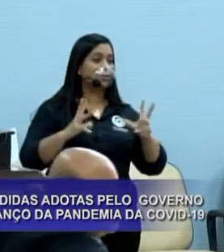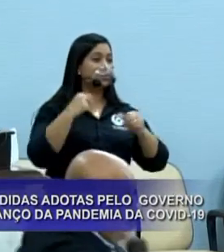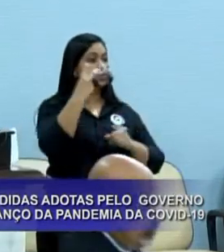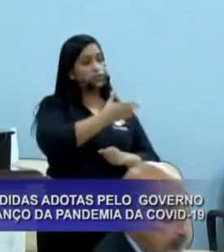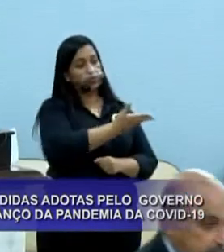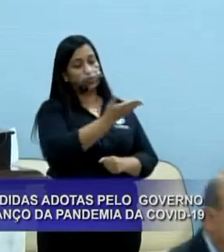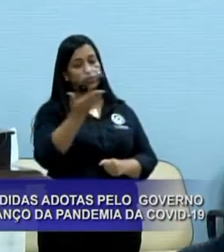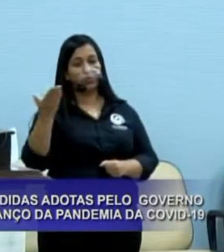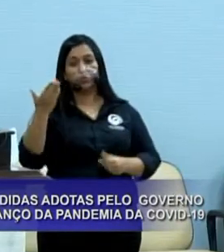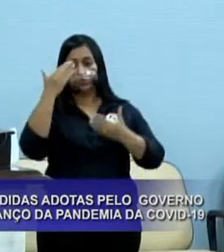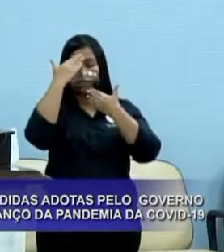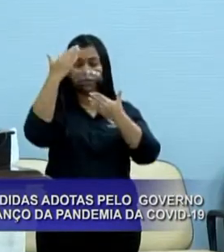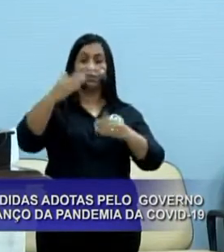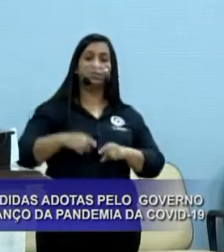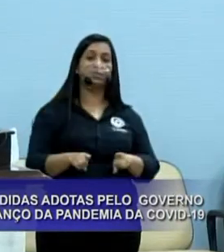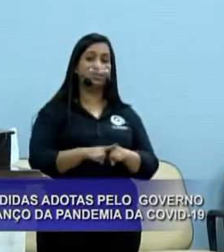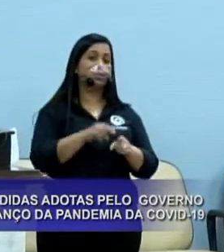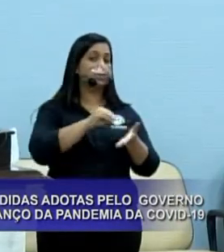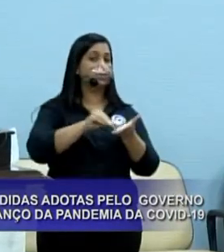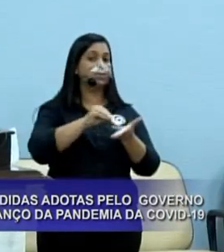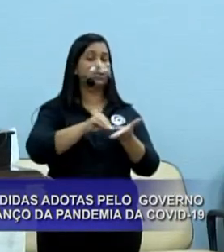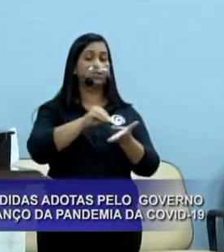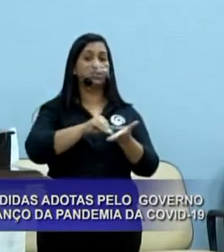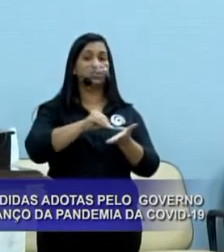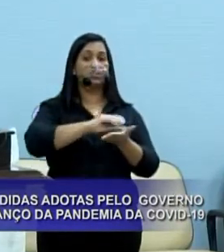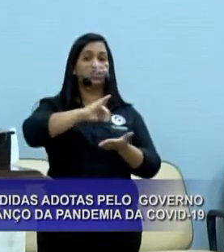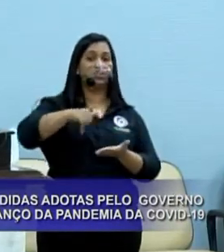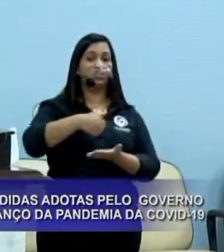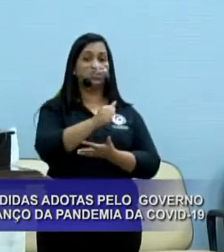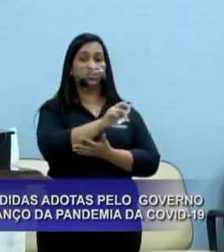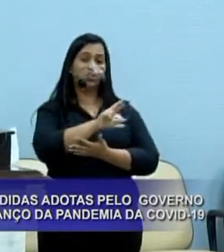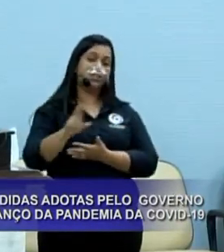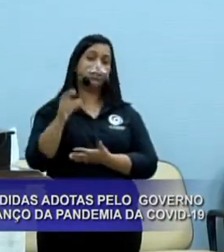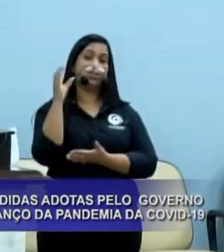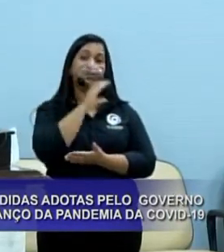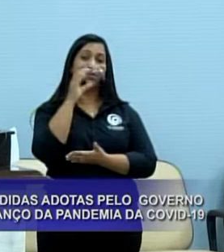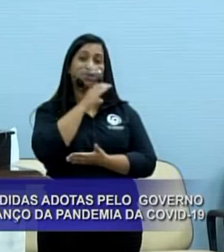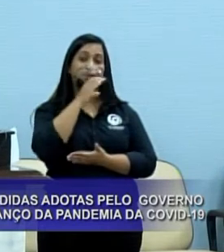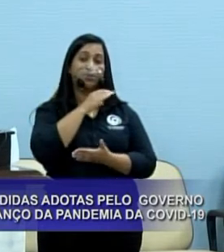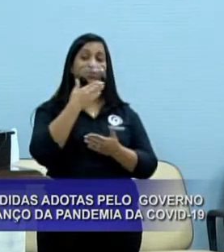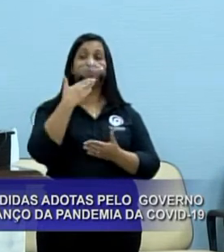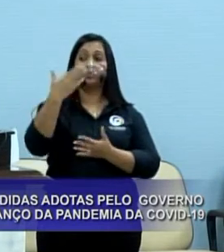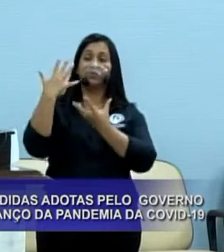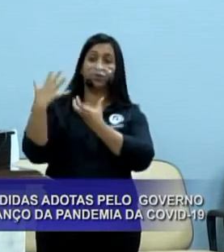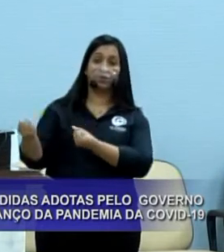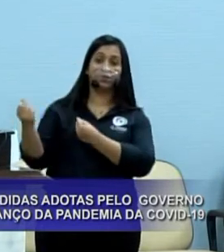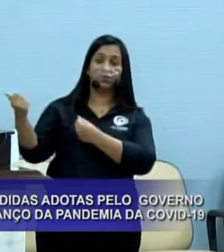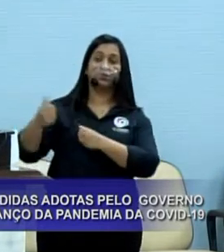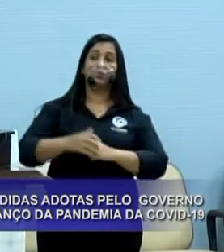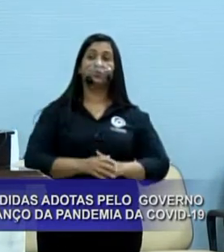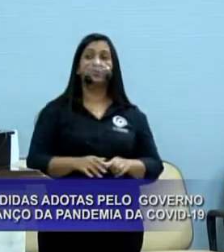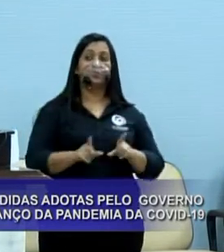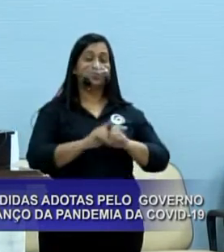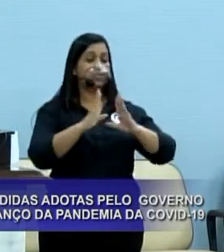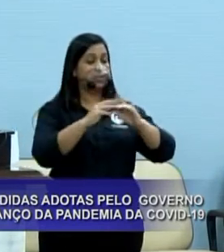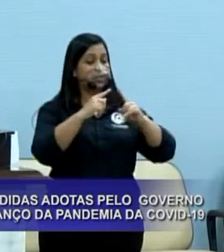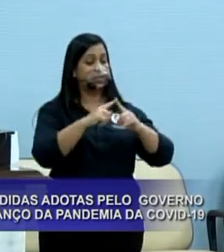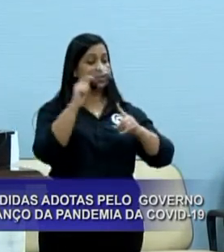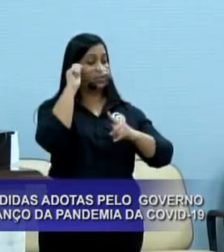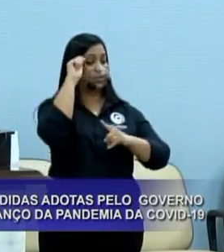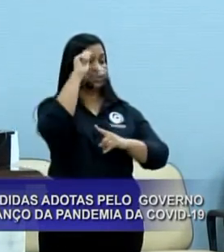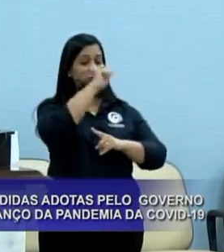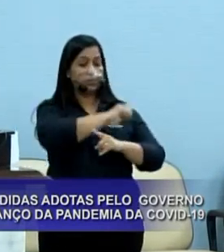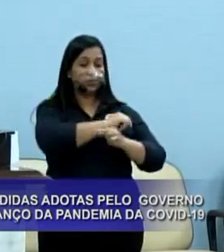agradecê-lo, agradecer ao secretário de governo, Jair Moretti, que agiu rapidamente, atendeu o pedido da grande maioria e as igrejas, eu creio que